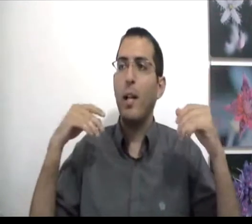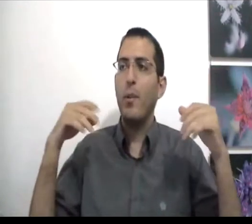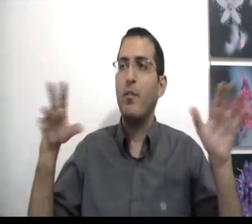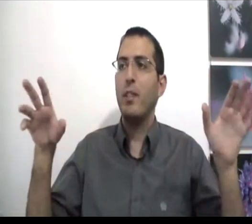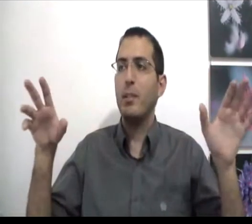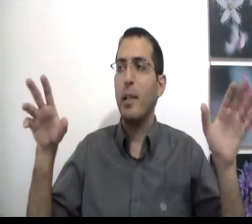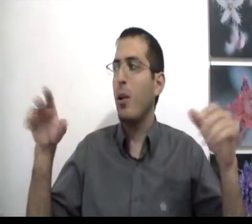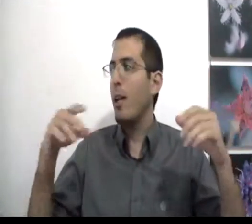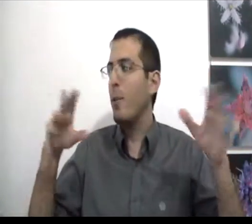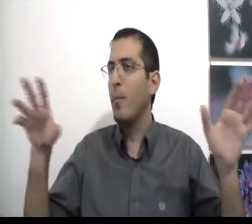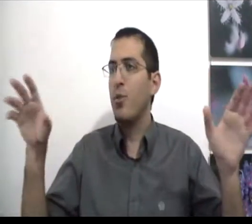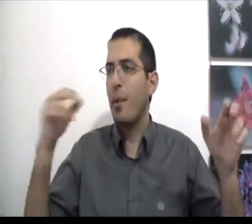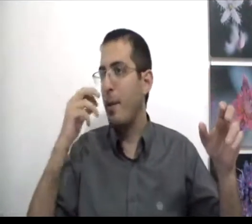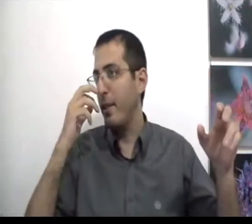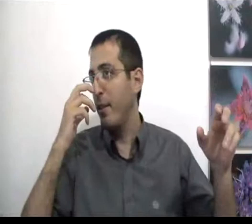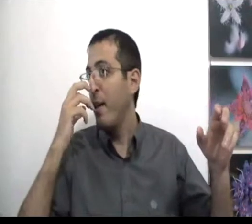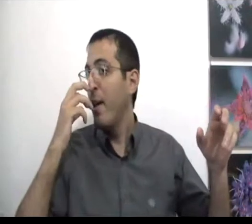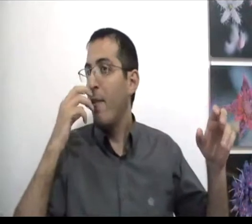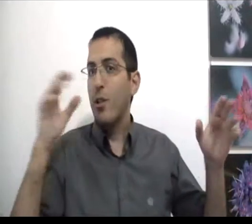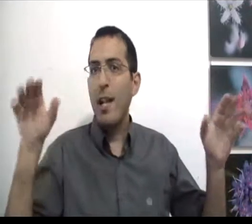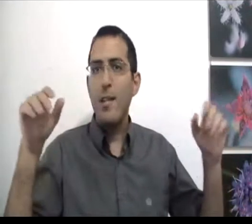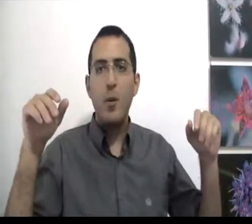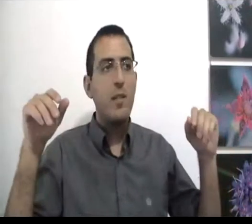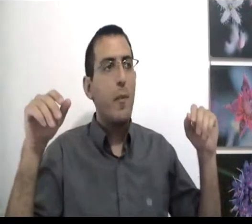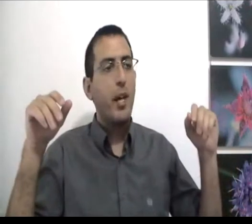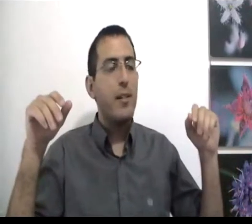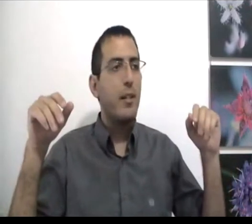עולם להבין את עצמי, אני לא עולם להיה מאושר באמת והשאלה היא זה מה עושים במקרה כזה